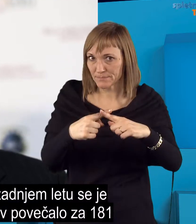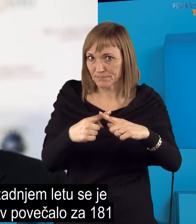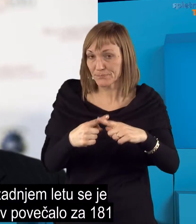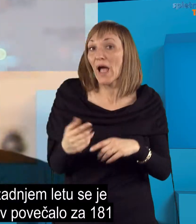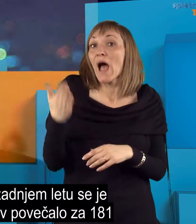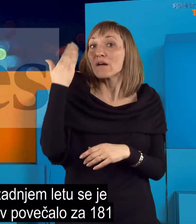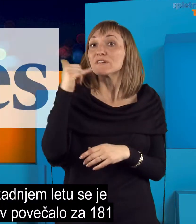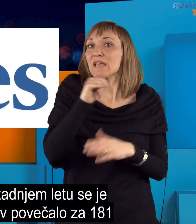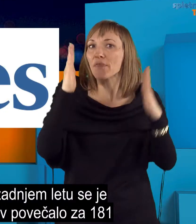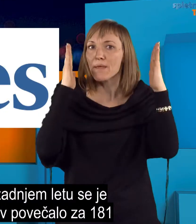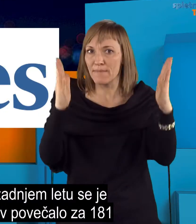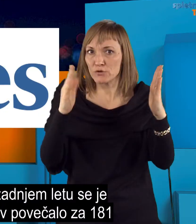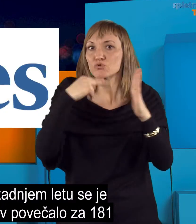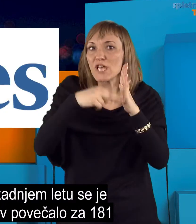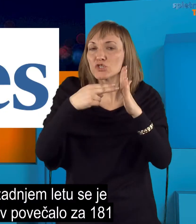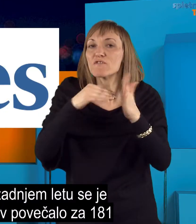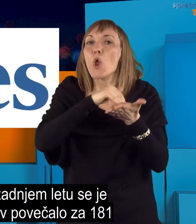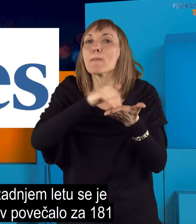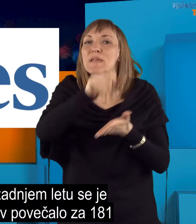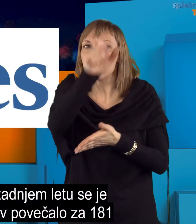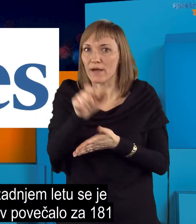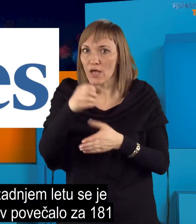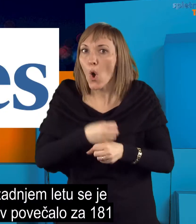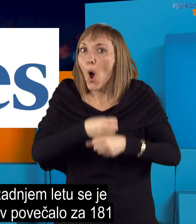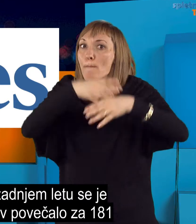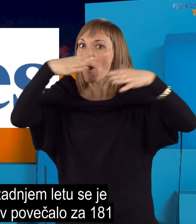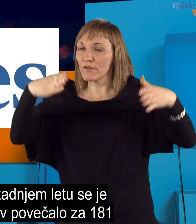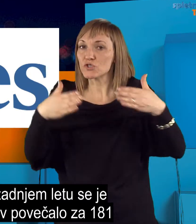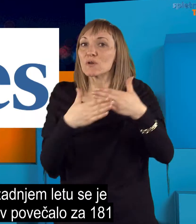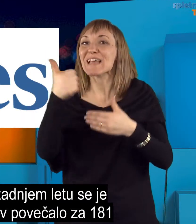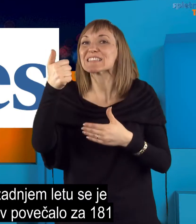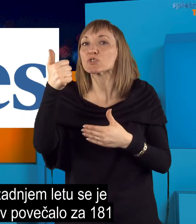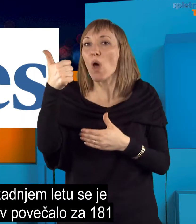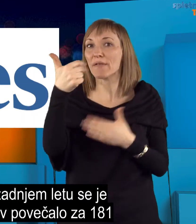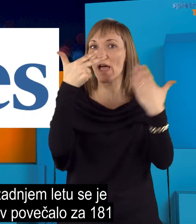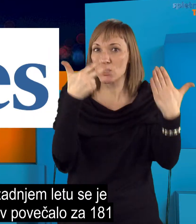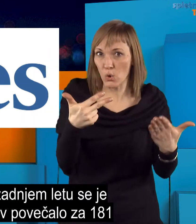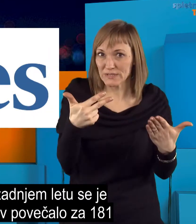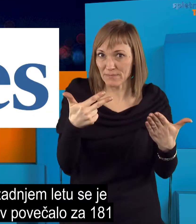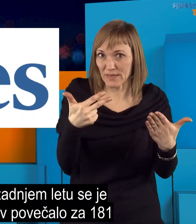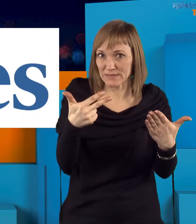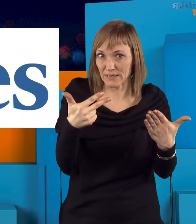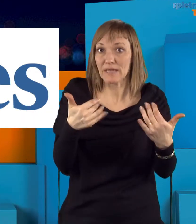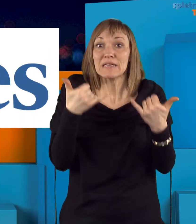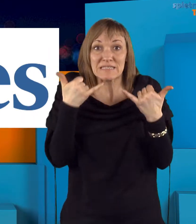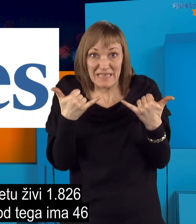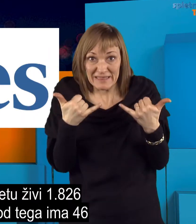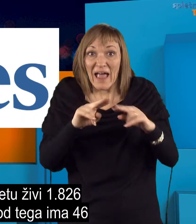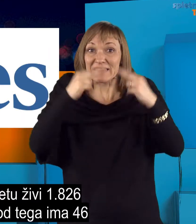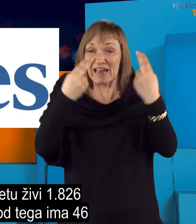V zadnjem letu se je število milijarderjev povečalo za 181 in zdaj na